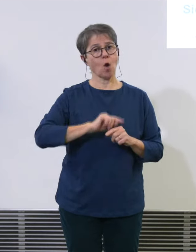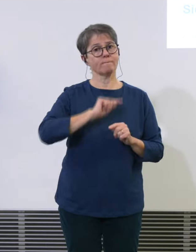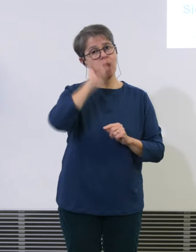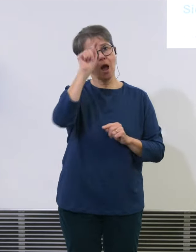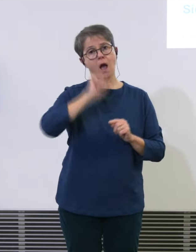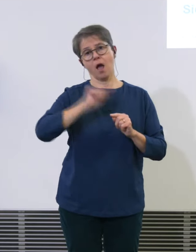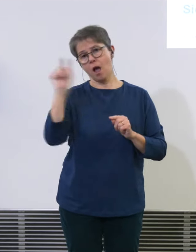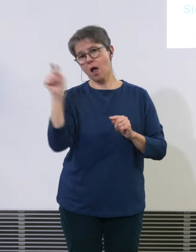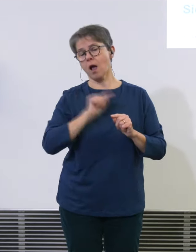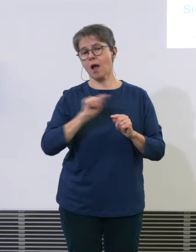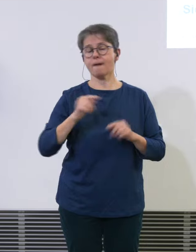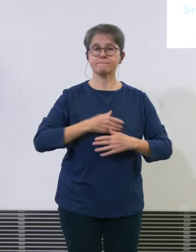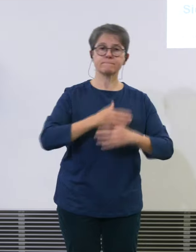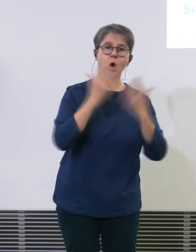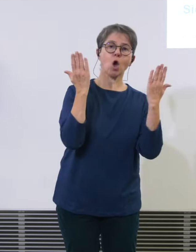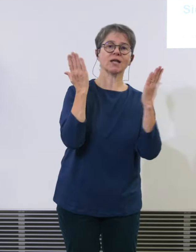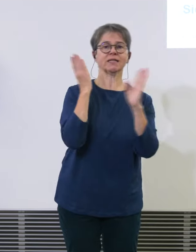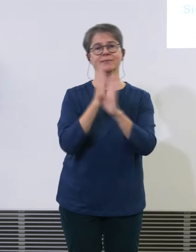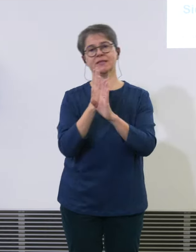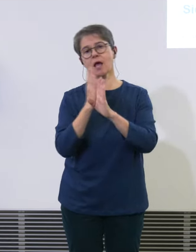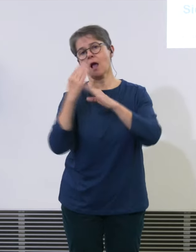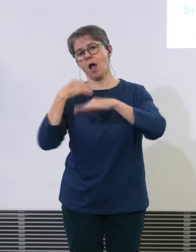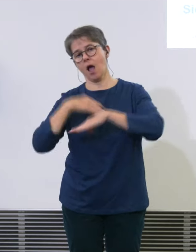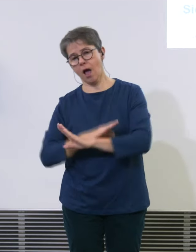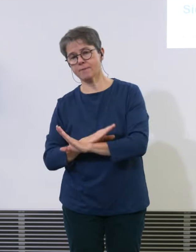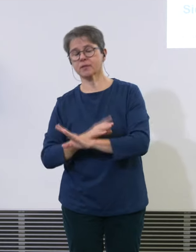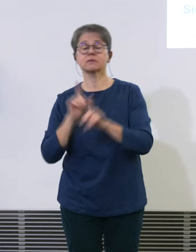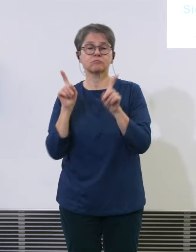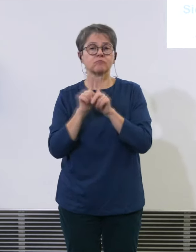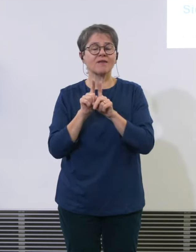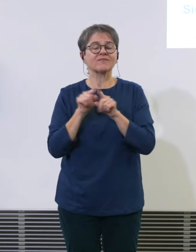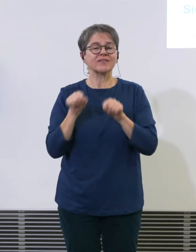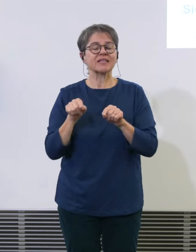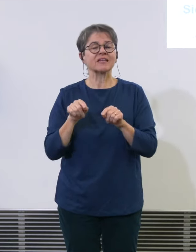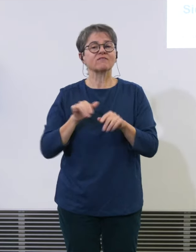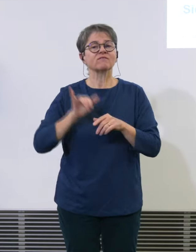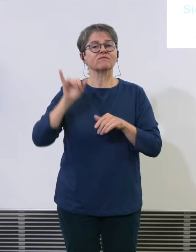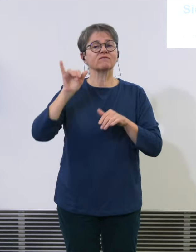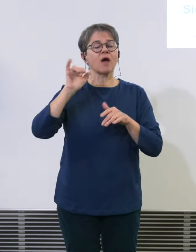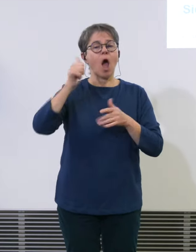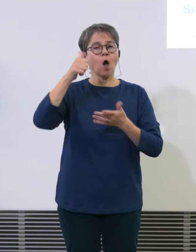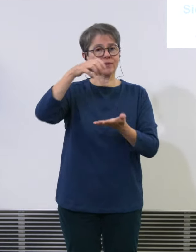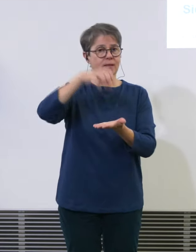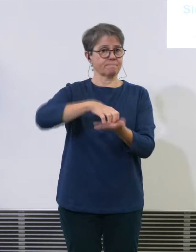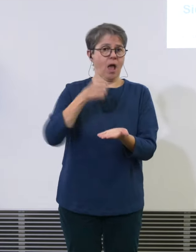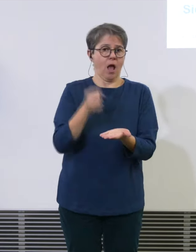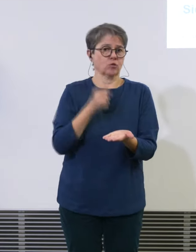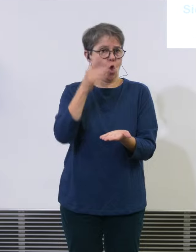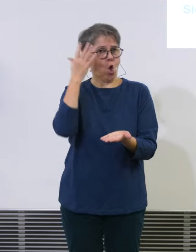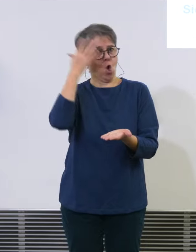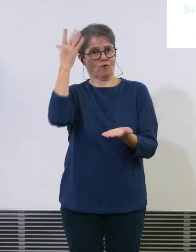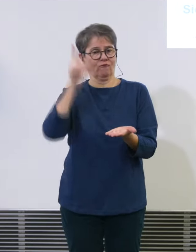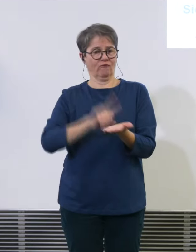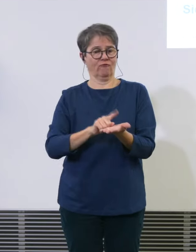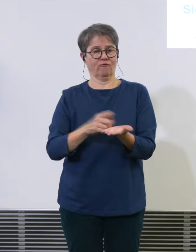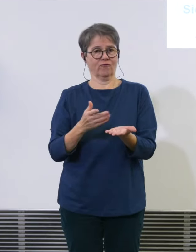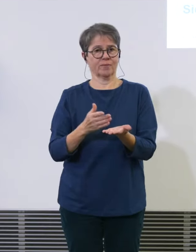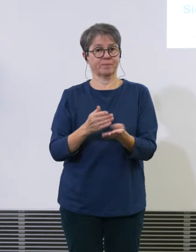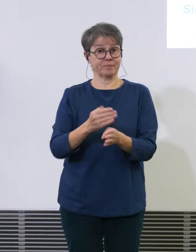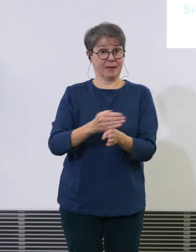und damit das geht das funktioniert wie am Flughafen also quasi wie am Hauptbahnhof vor der Stunde kommen alle Züge